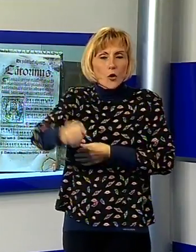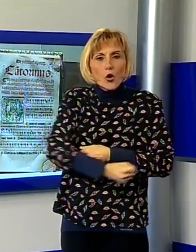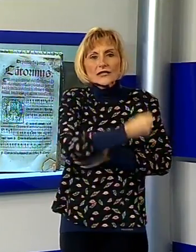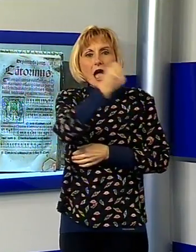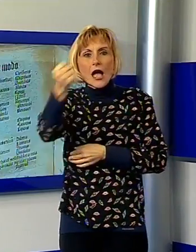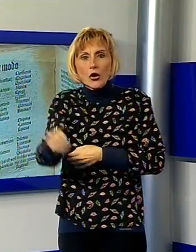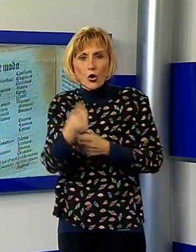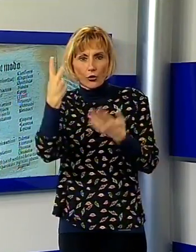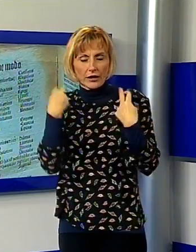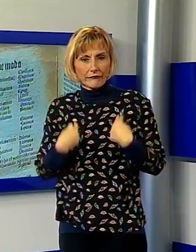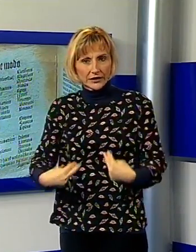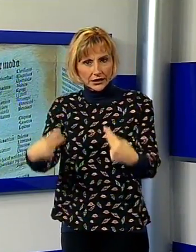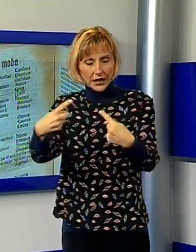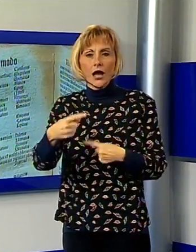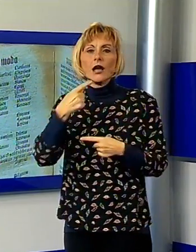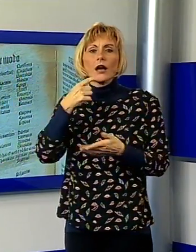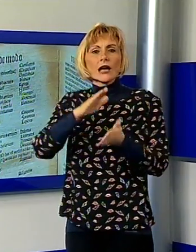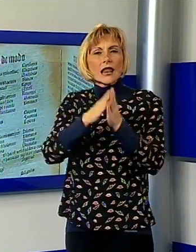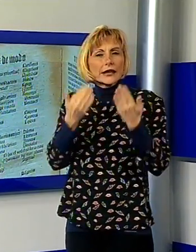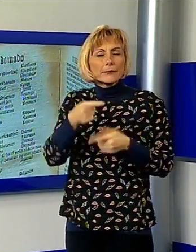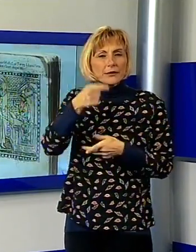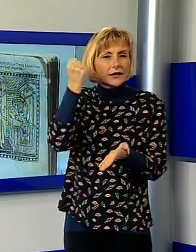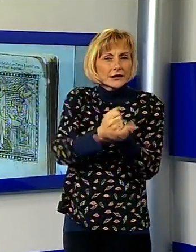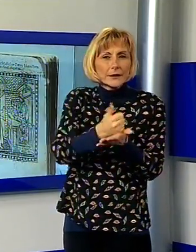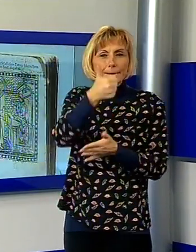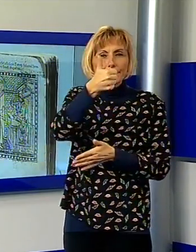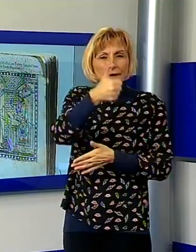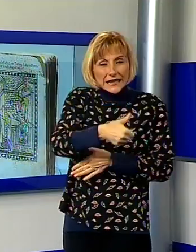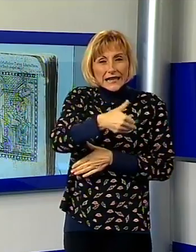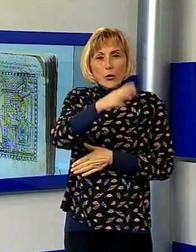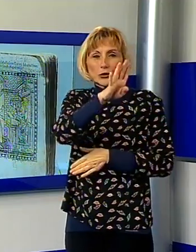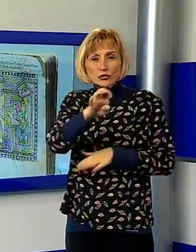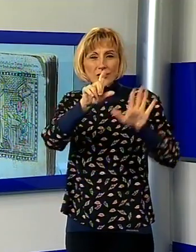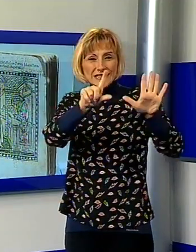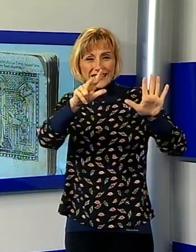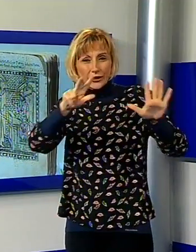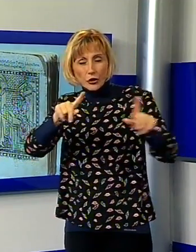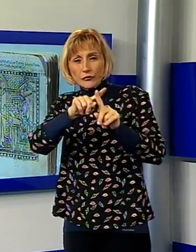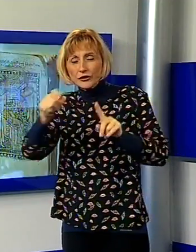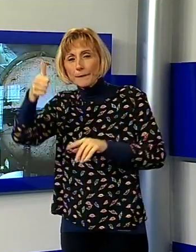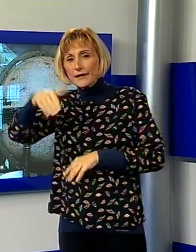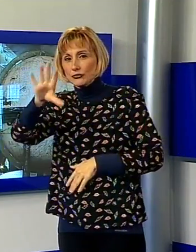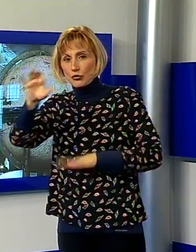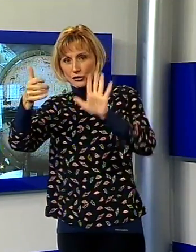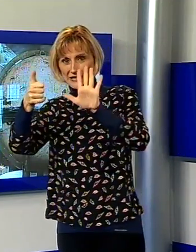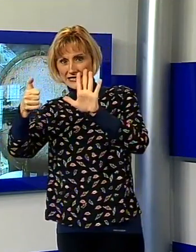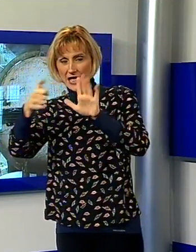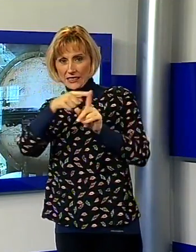con testi datati dal 1458 fino al 1560. Inoltre, si possono ammirare gli